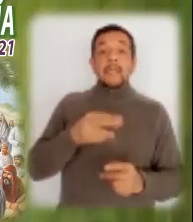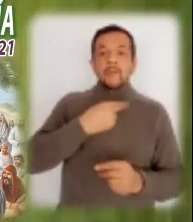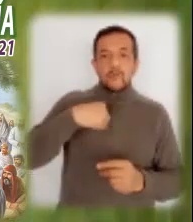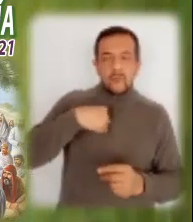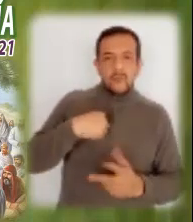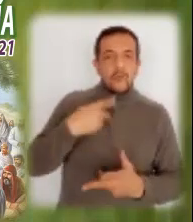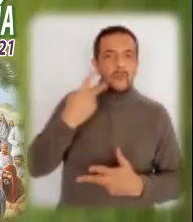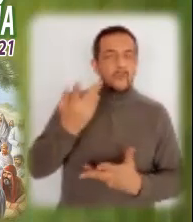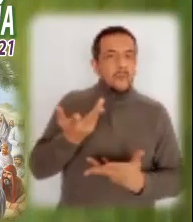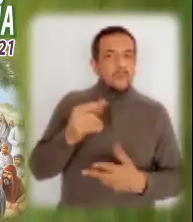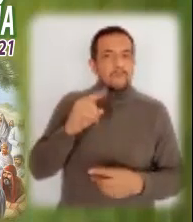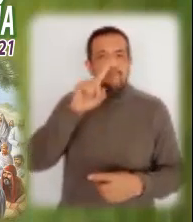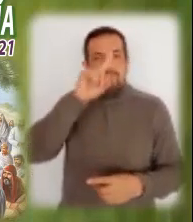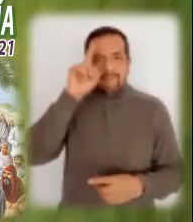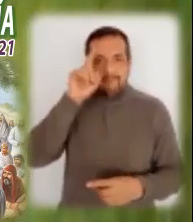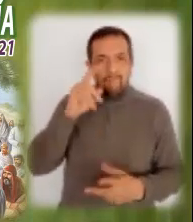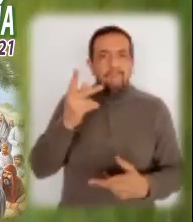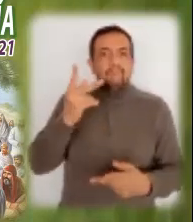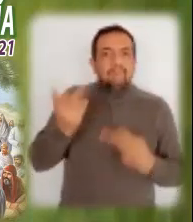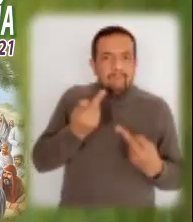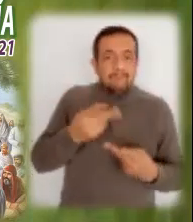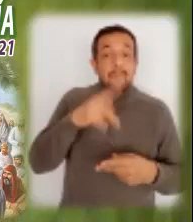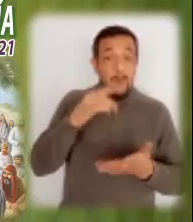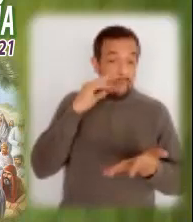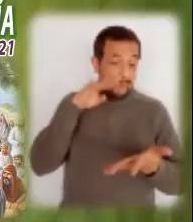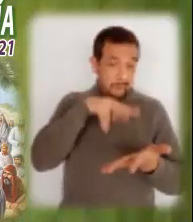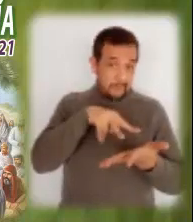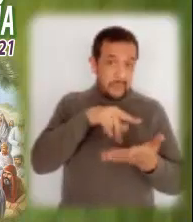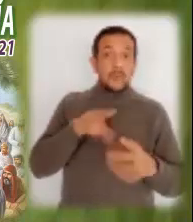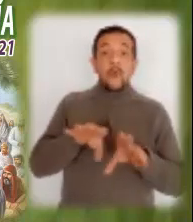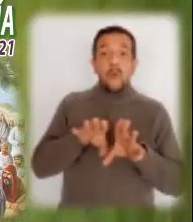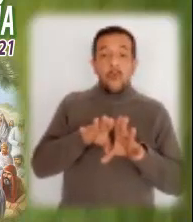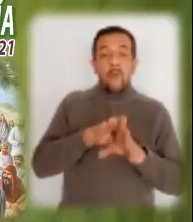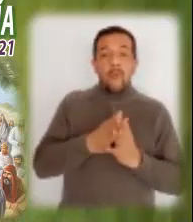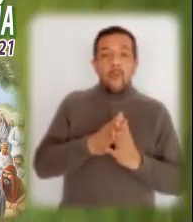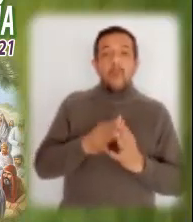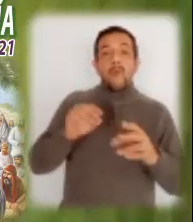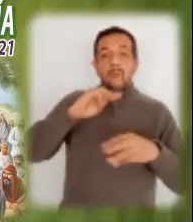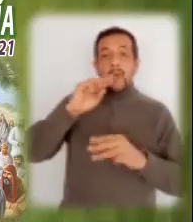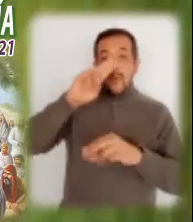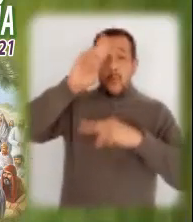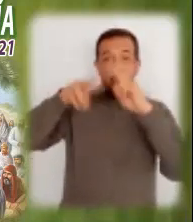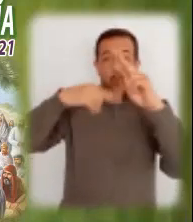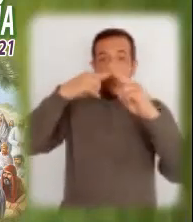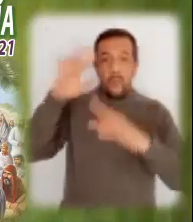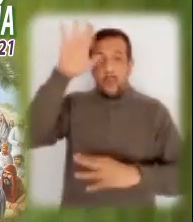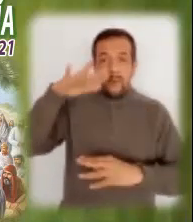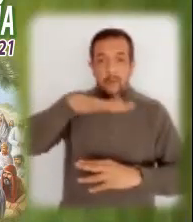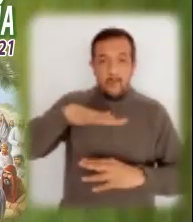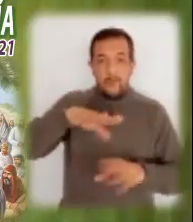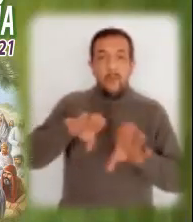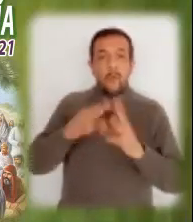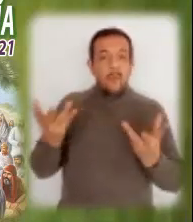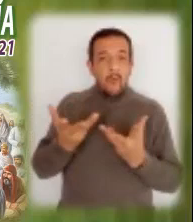inquietudes. El capítulo segundo de este libro contiene una nueva narración de la creación del universo y en particular